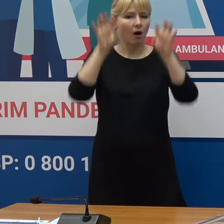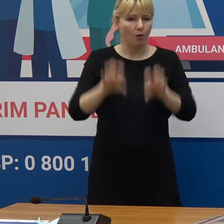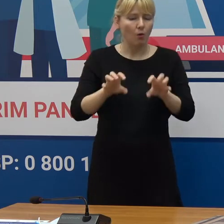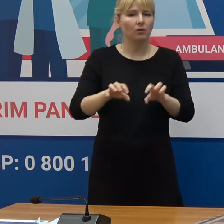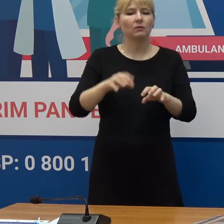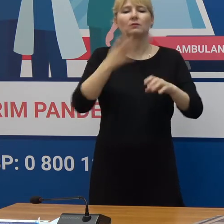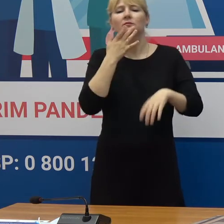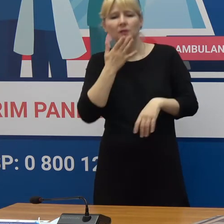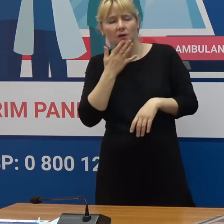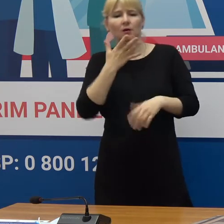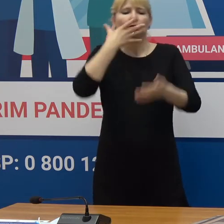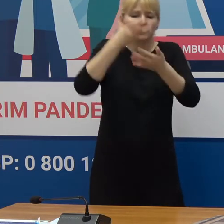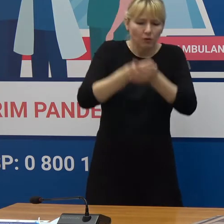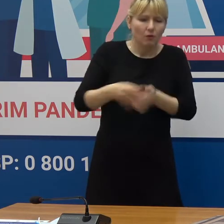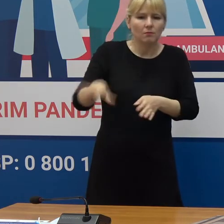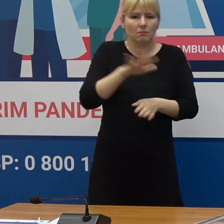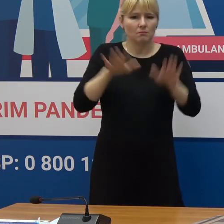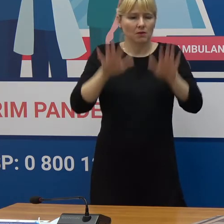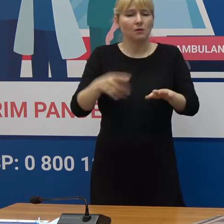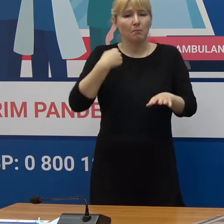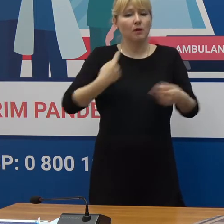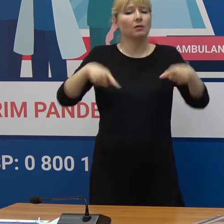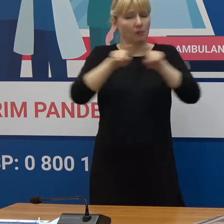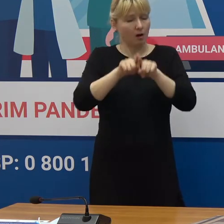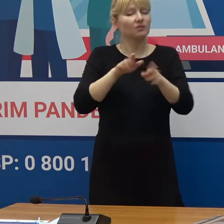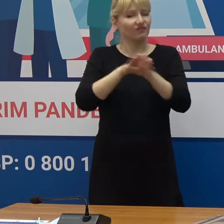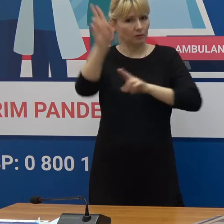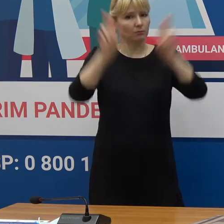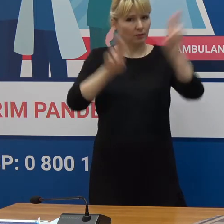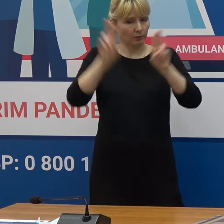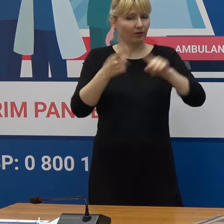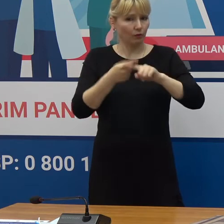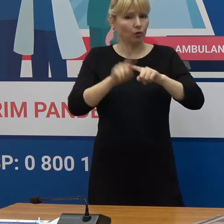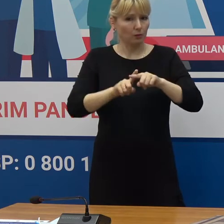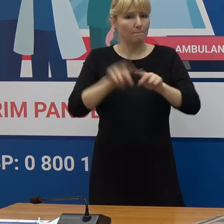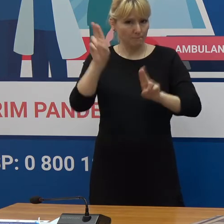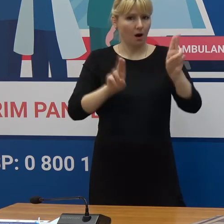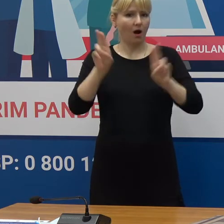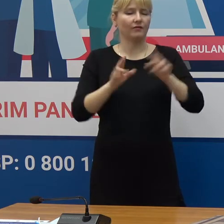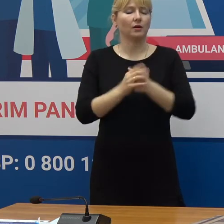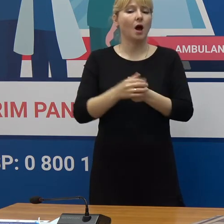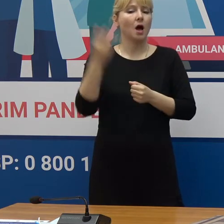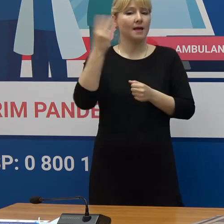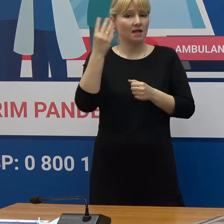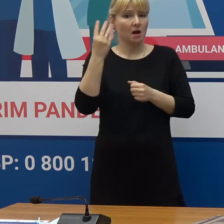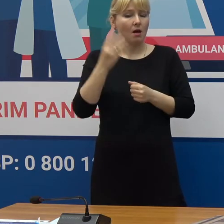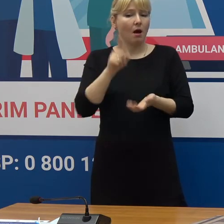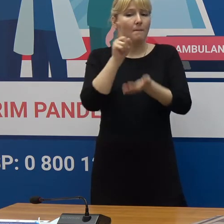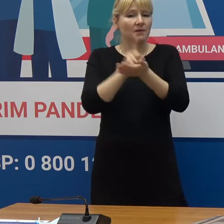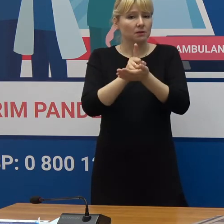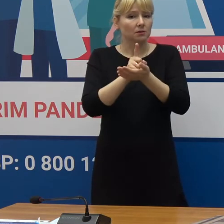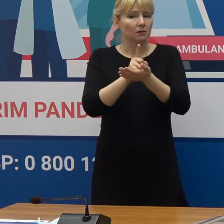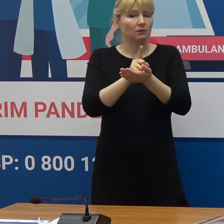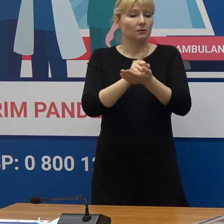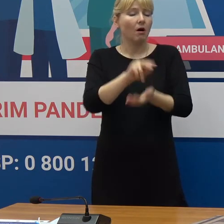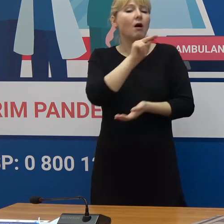internaționale Practic și noi respectăm această tendință, acest principiu 3. Angajament civic